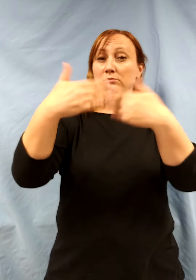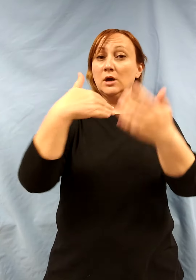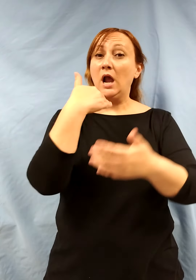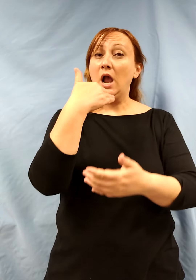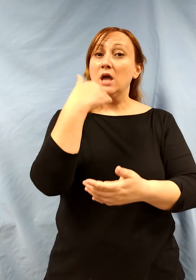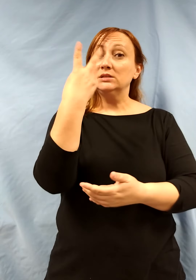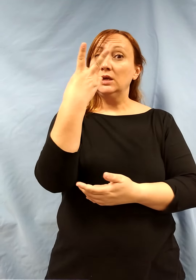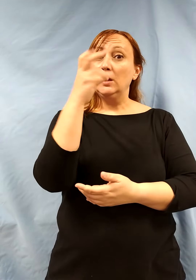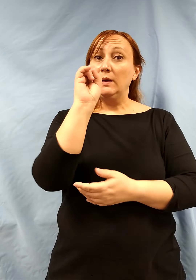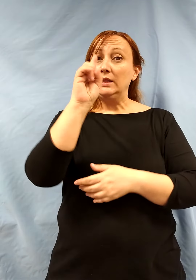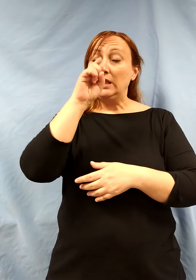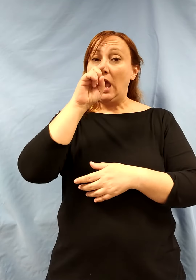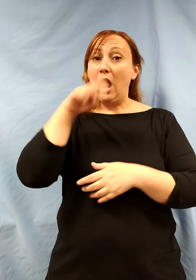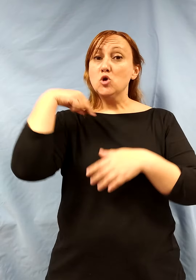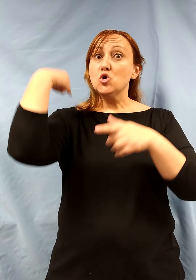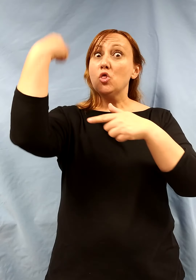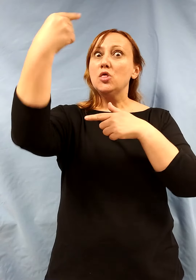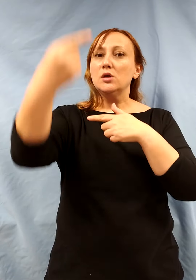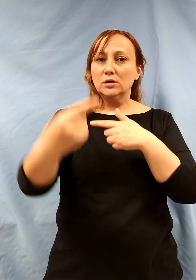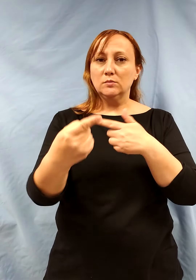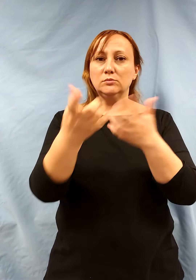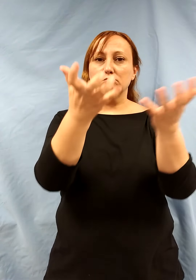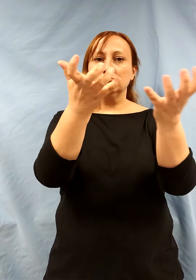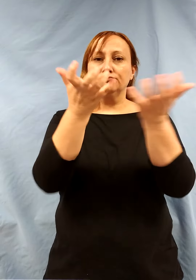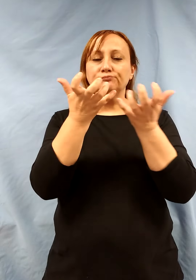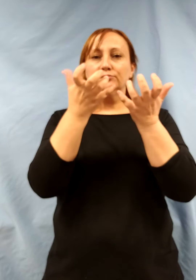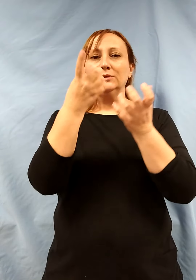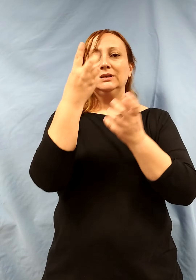Conseguiría tres estrellas Michelin